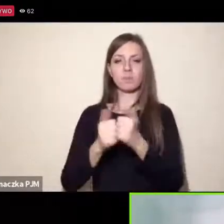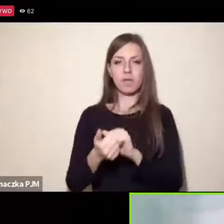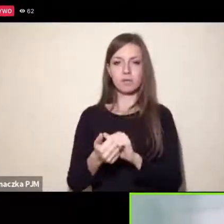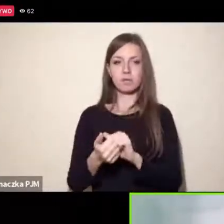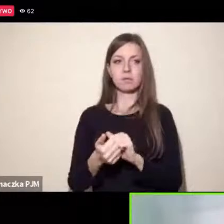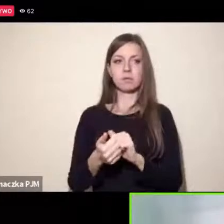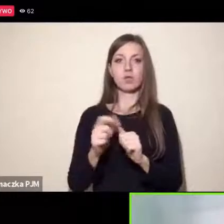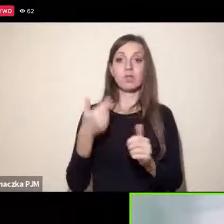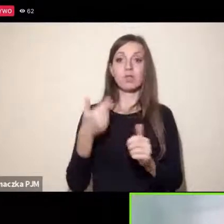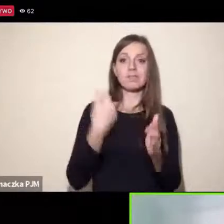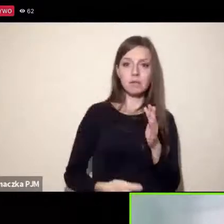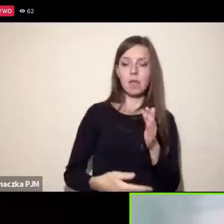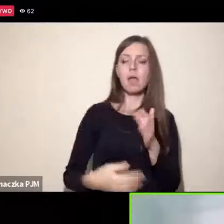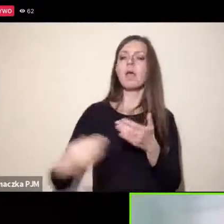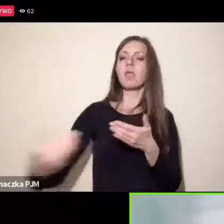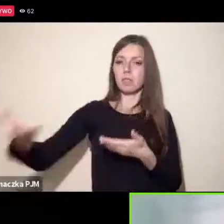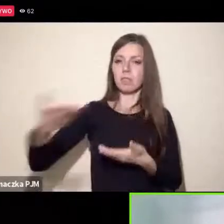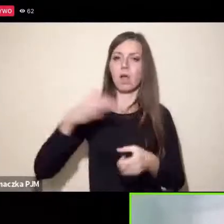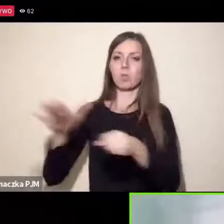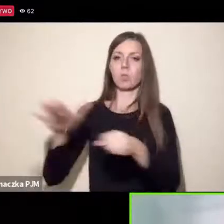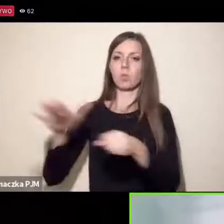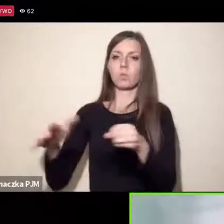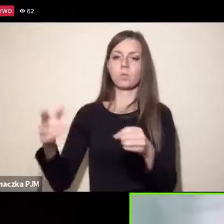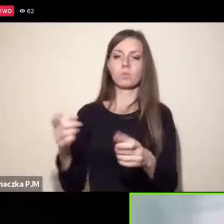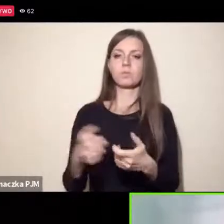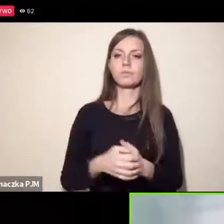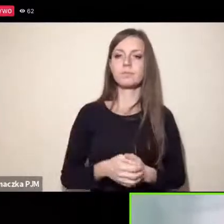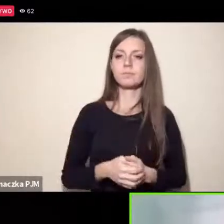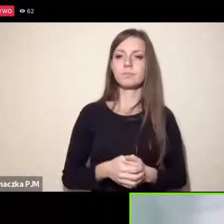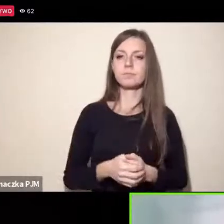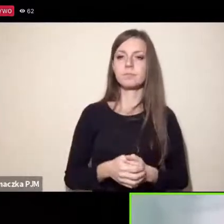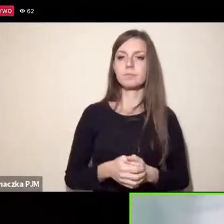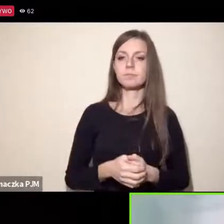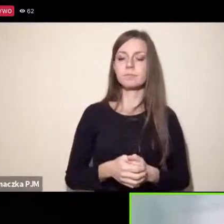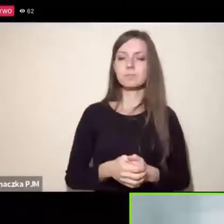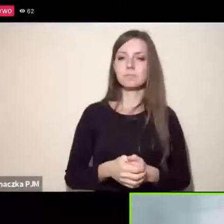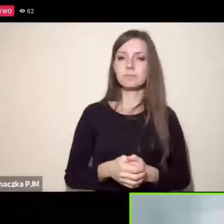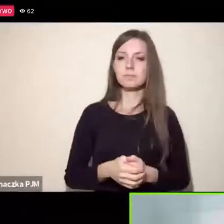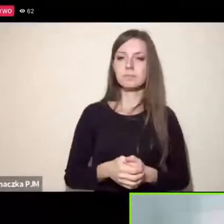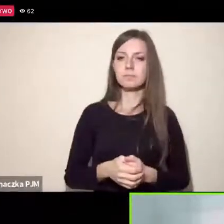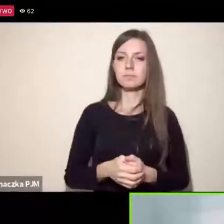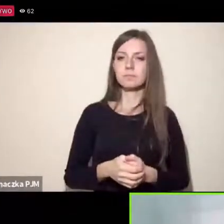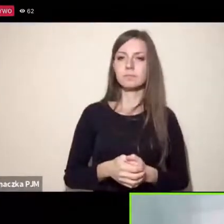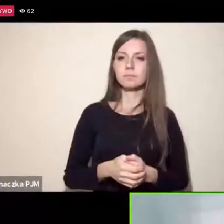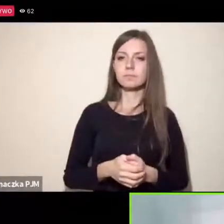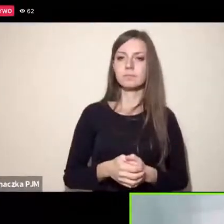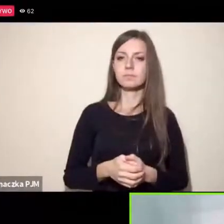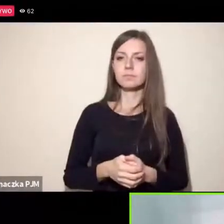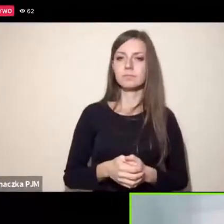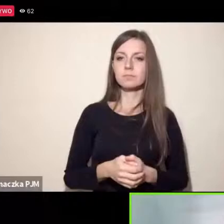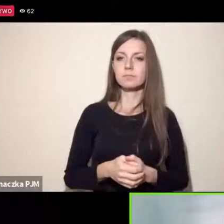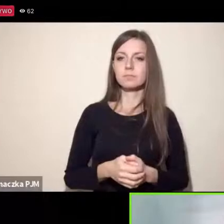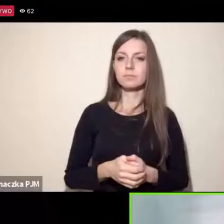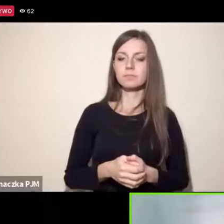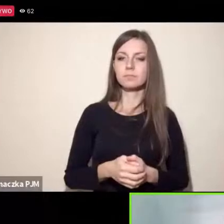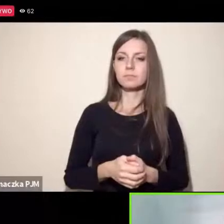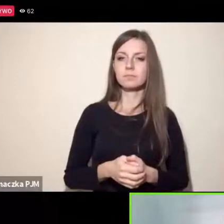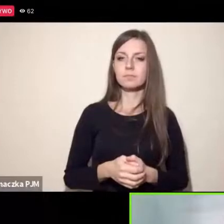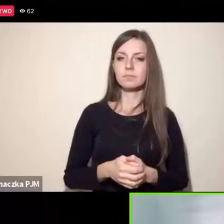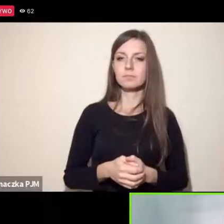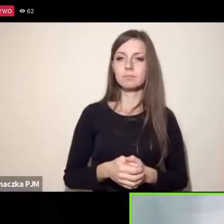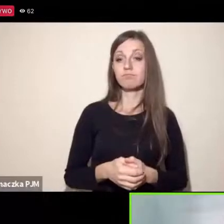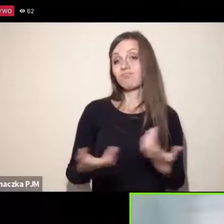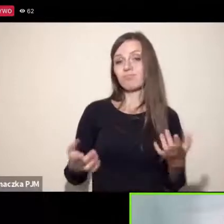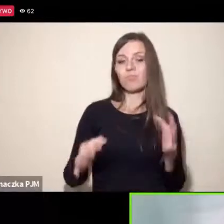szkoleń związanych powiedzmy z permakulturą o której prawdopodobnie dotychczasowi hodowcy